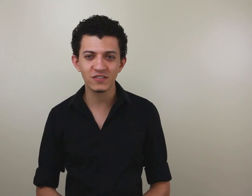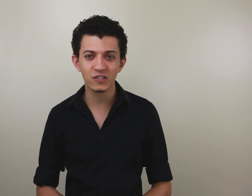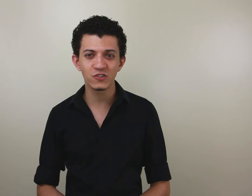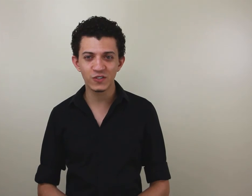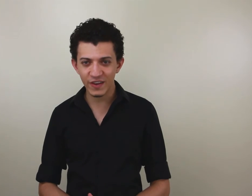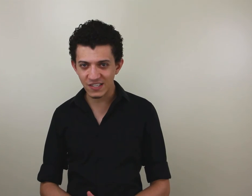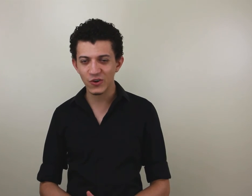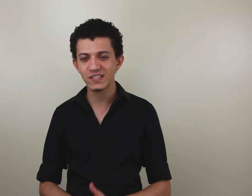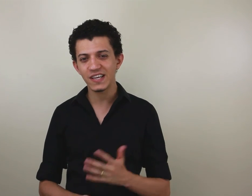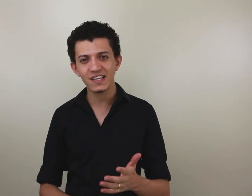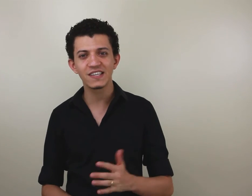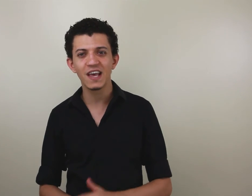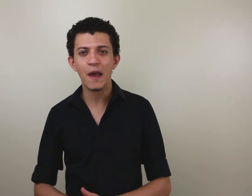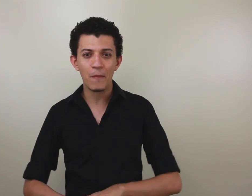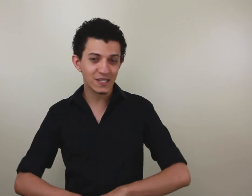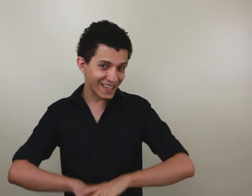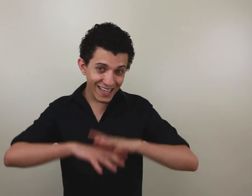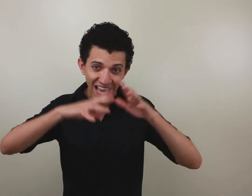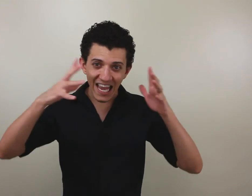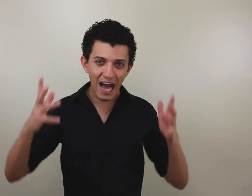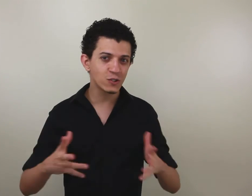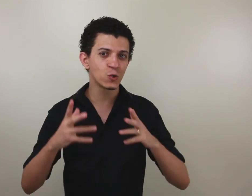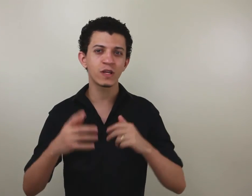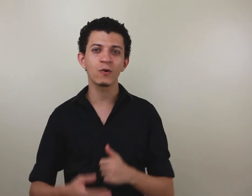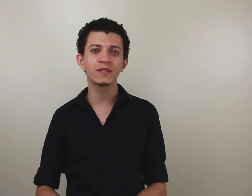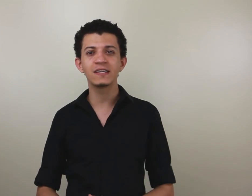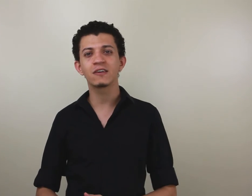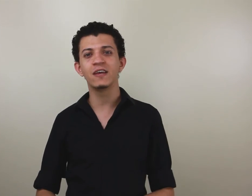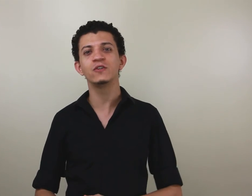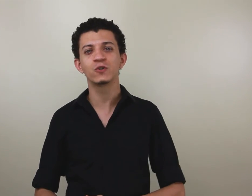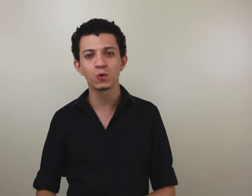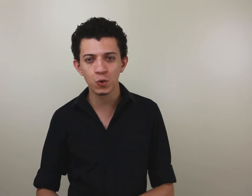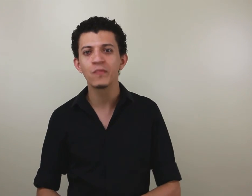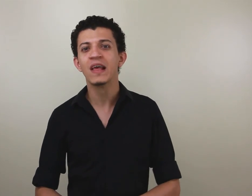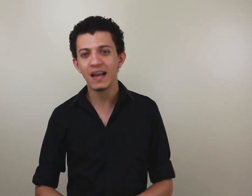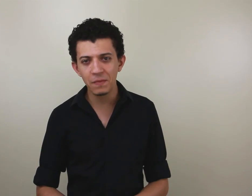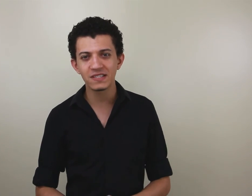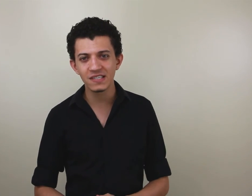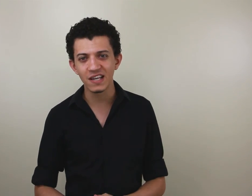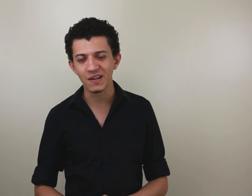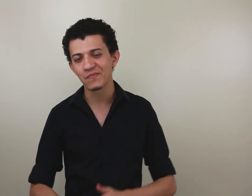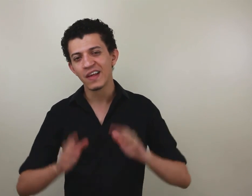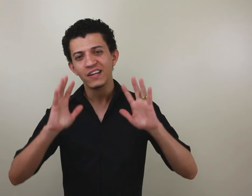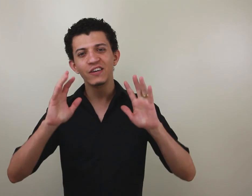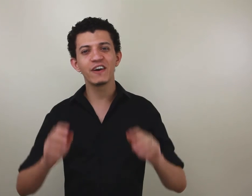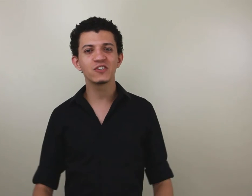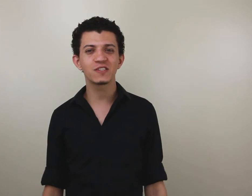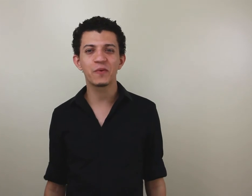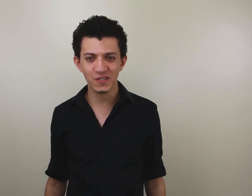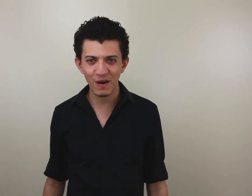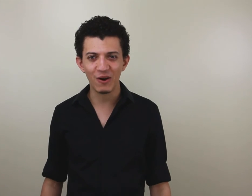as nossas notificações e assim possa estar inteirado de tudo o que acontece aqui no Instituto Libras Escritas. Te vejo em nossa próxima aula.